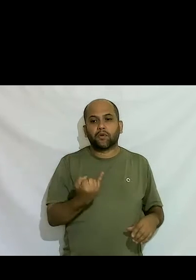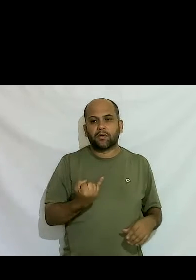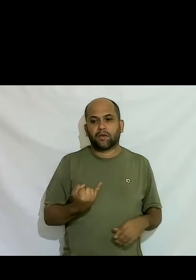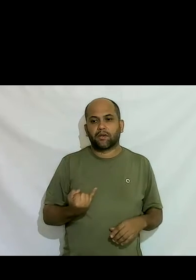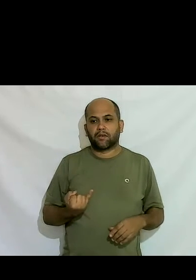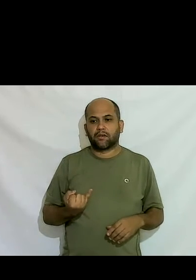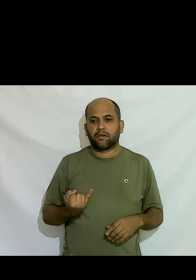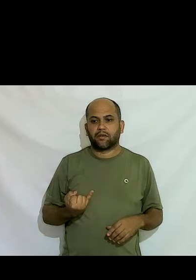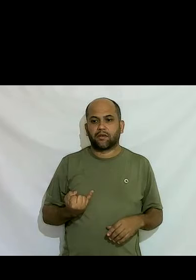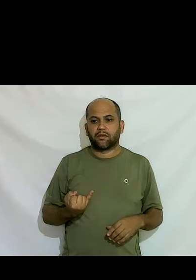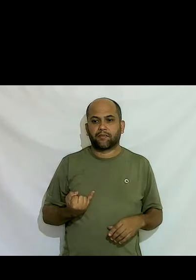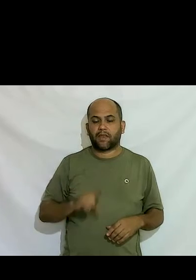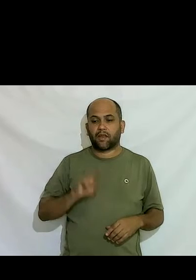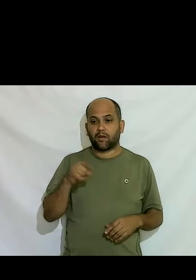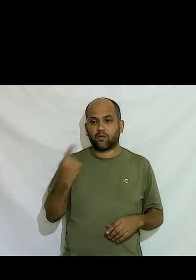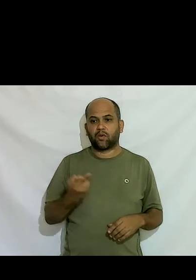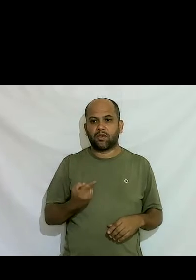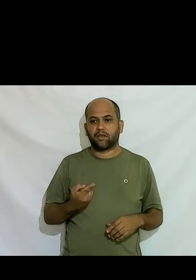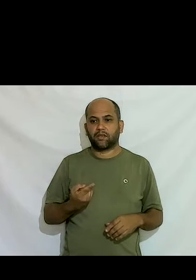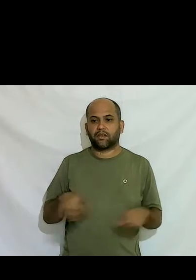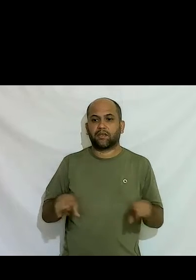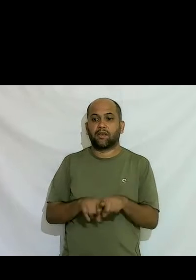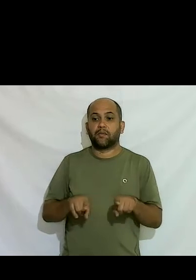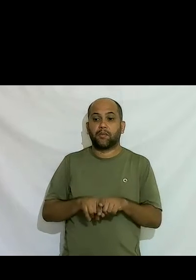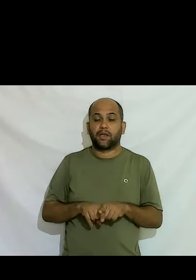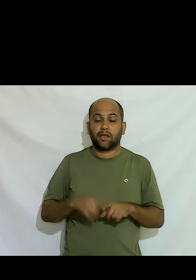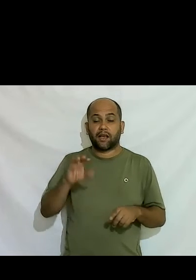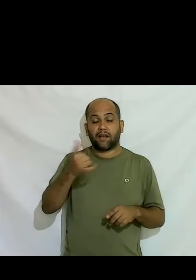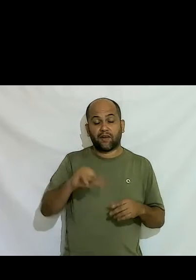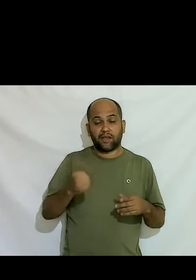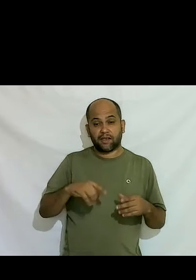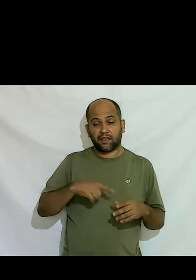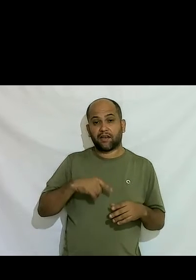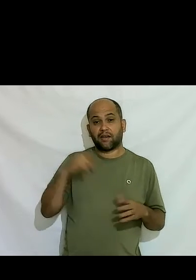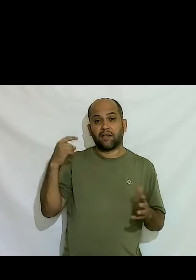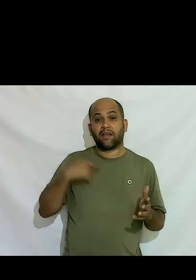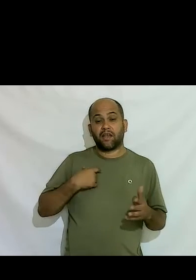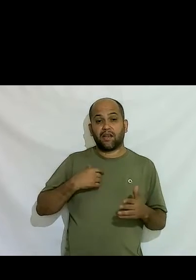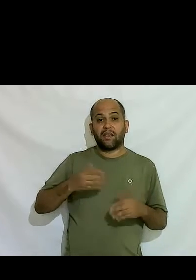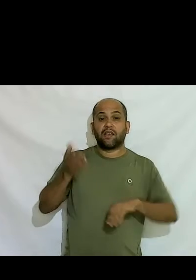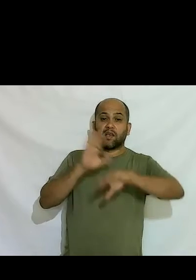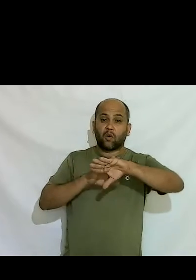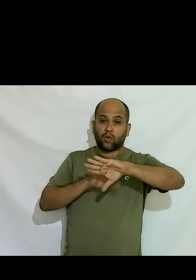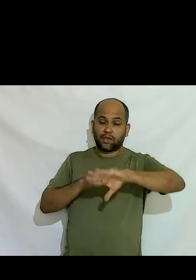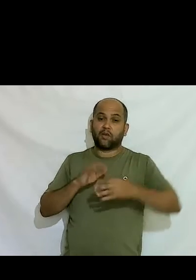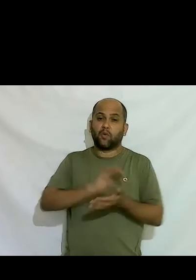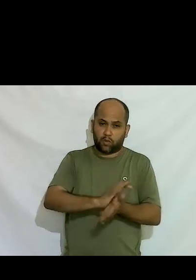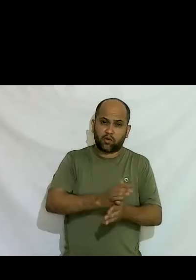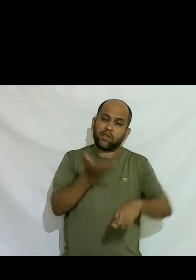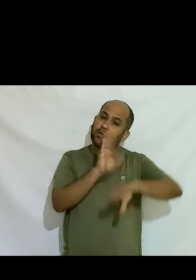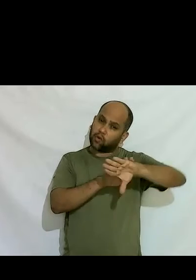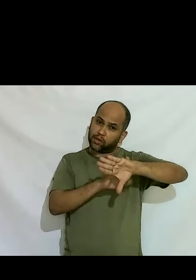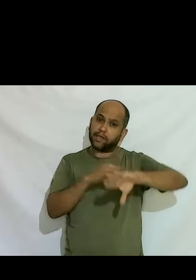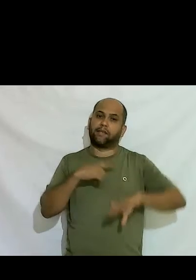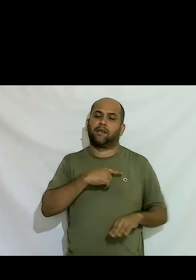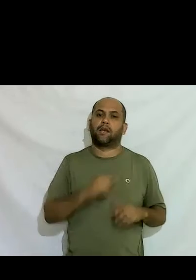perpassa esses vieses inconscientes eles atuam esse preconceito que a gente tem atua impede